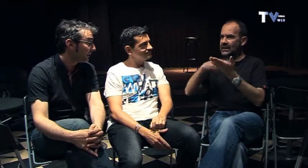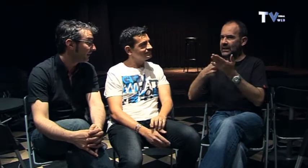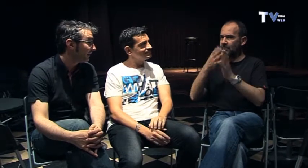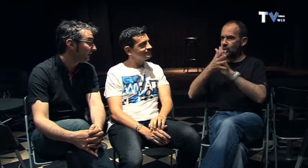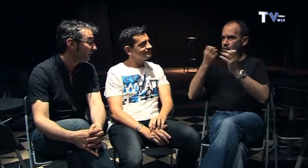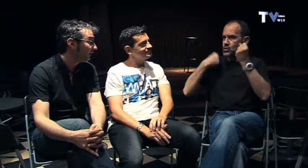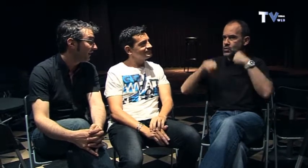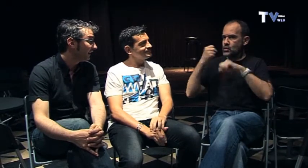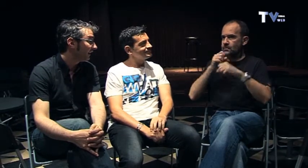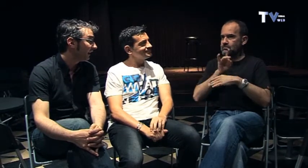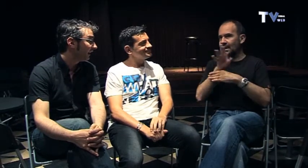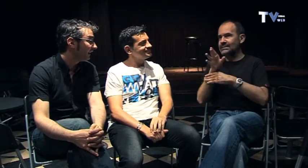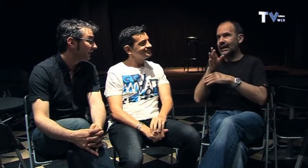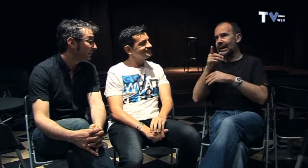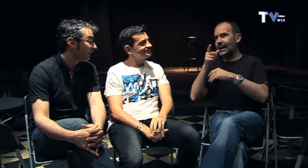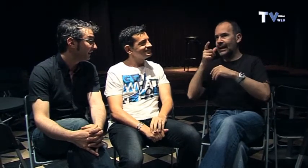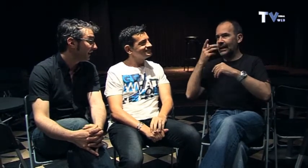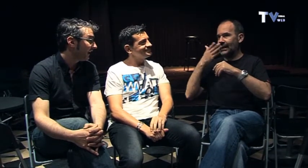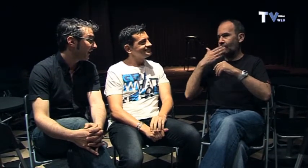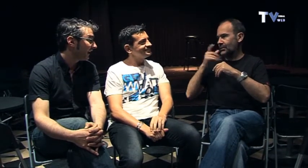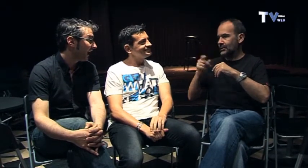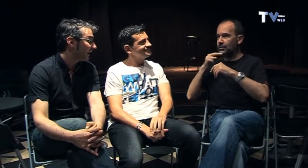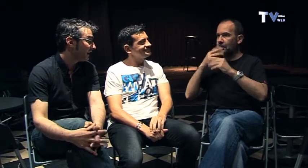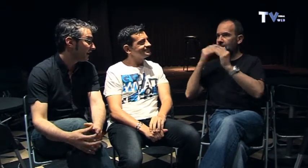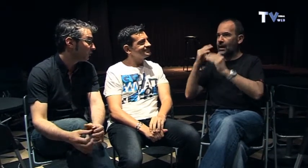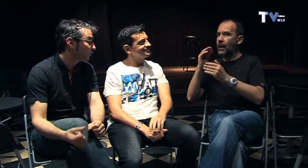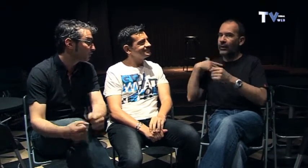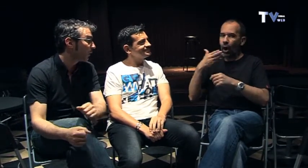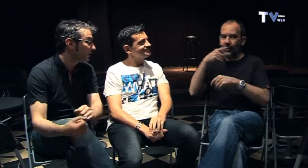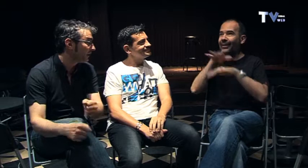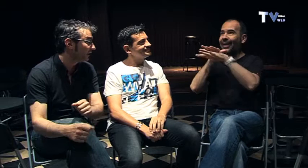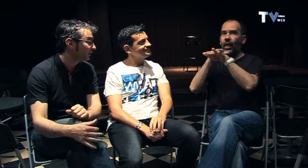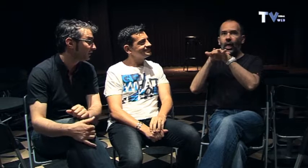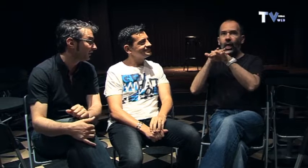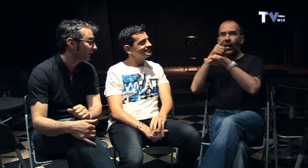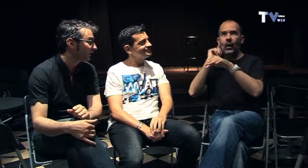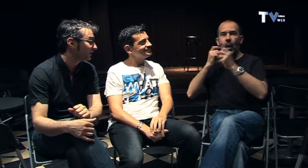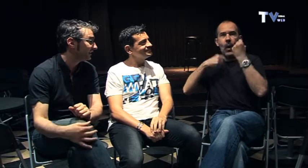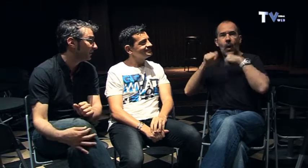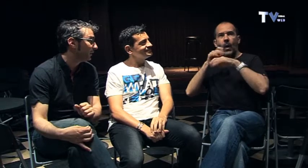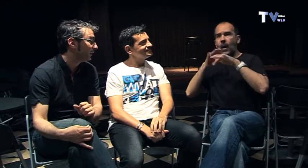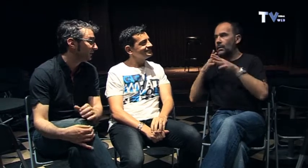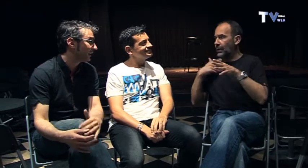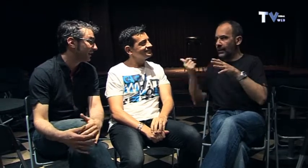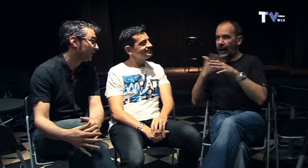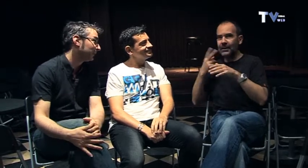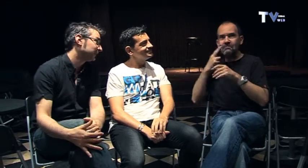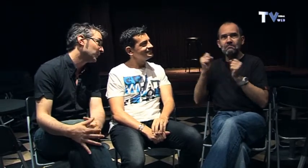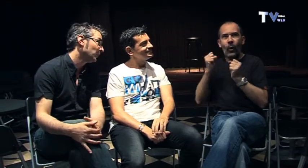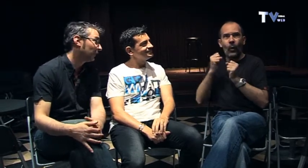parecía la intención de que el intérprete que hacía muchos movimientos y que no sé si el público estaría mirando más a uno o al